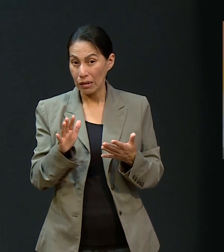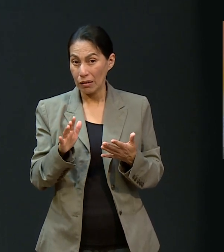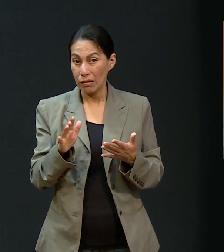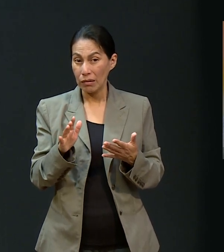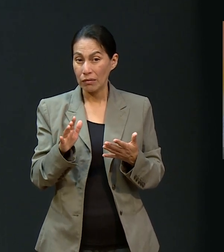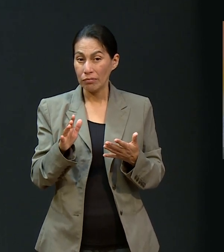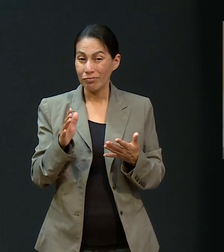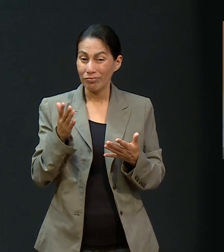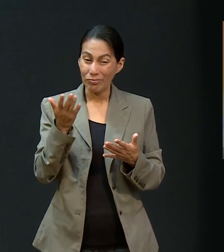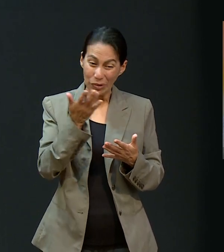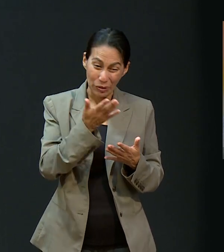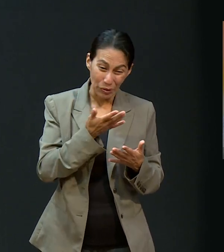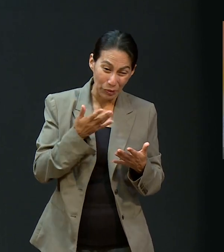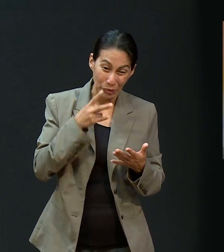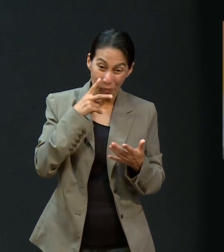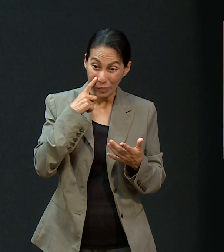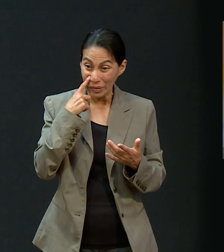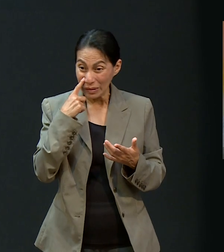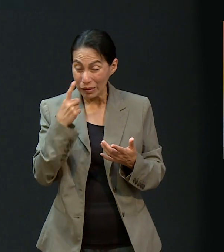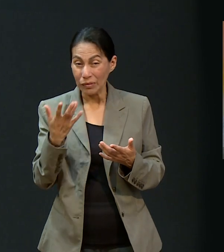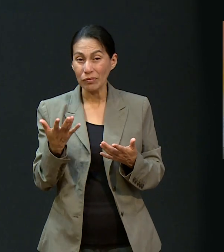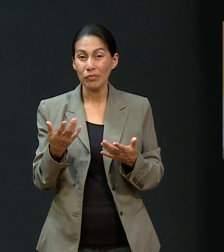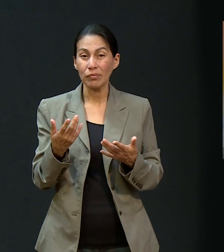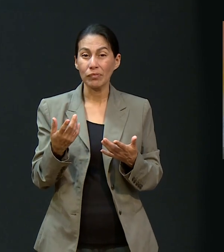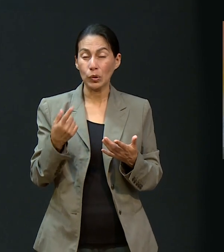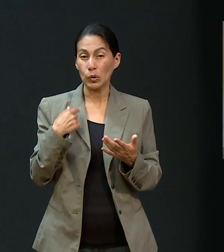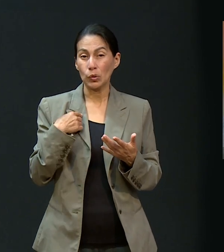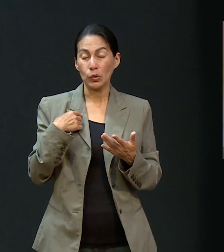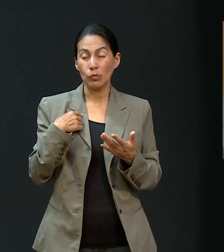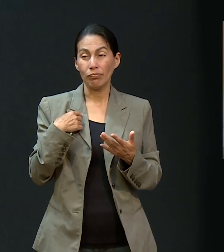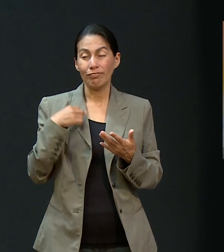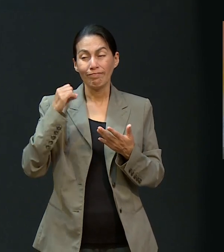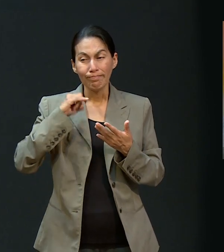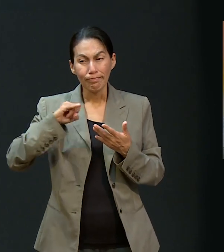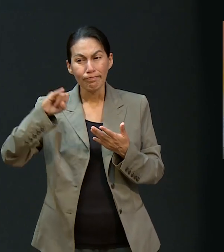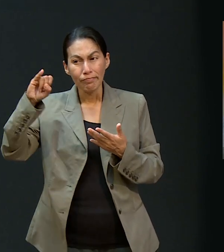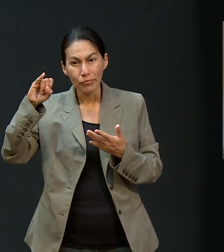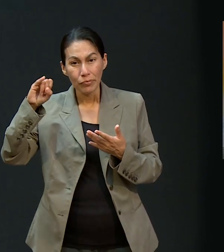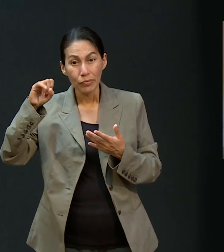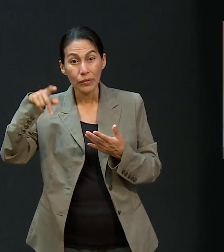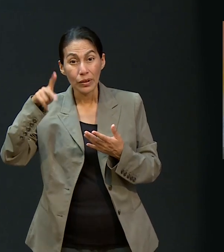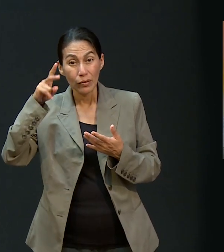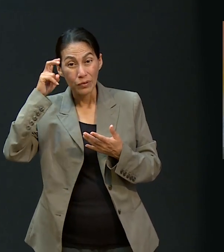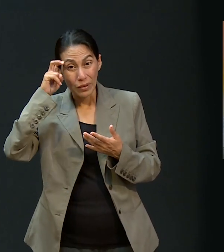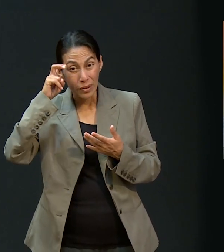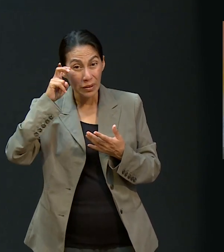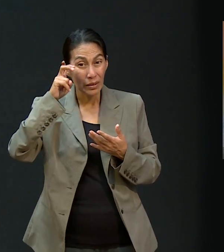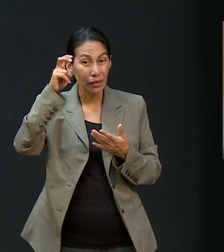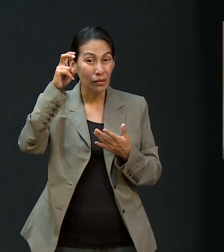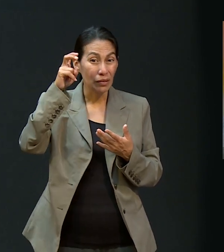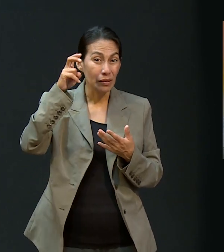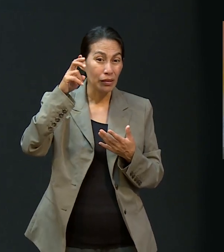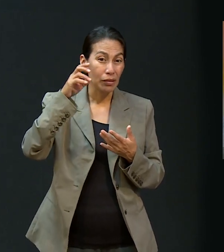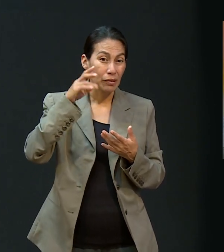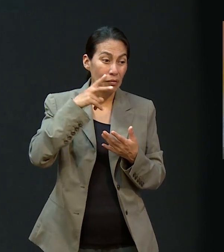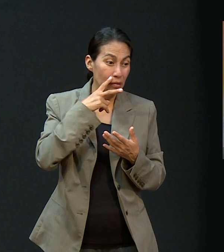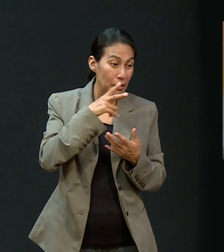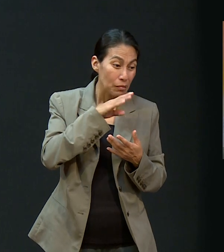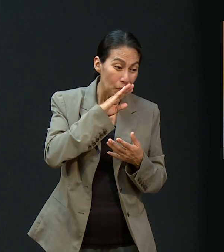consciente de lo que era, observamos todo ese proceso. Yo a lo lejos, pero cuando viajaba, veía que mi